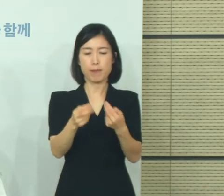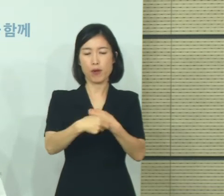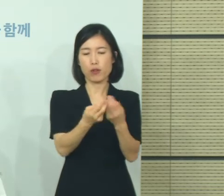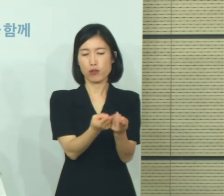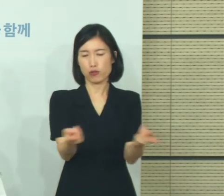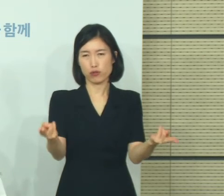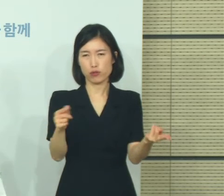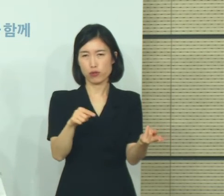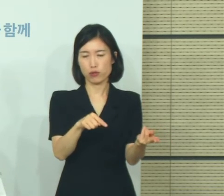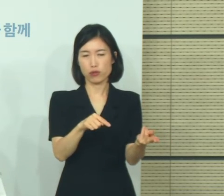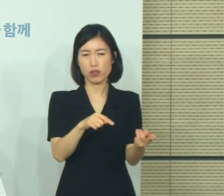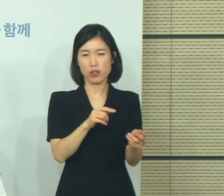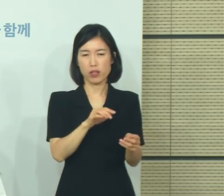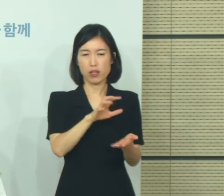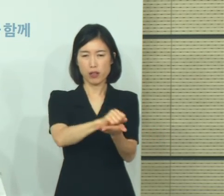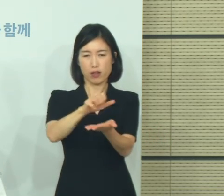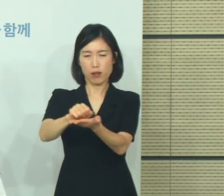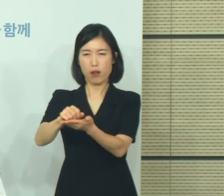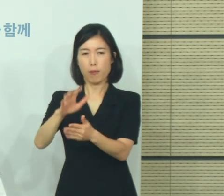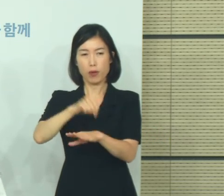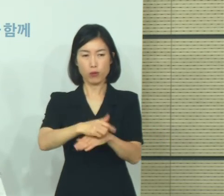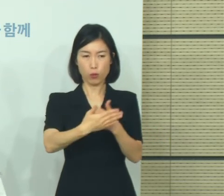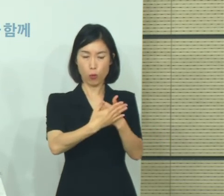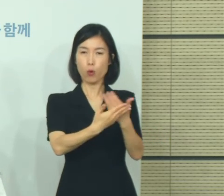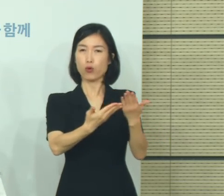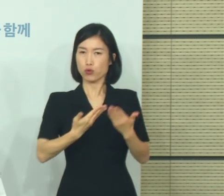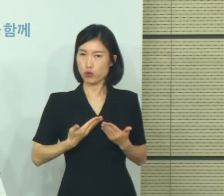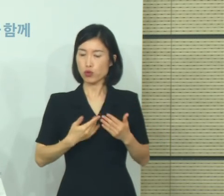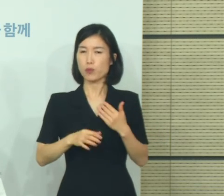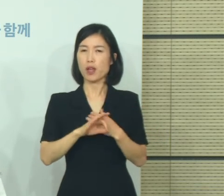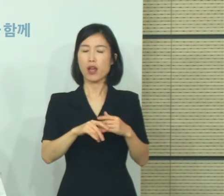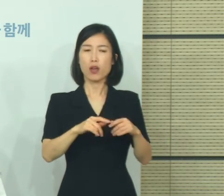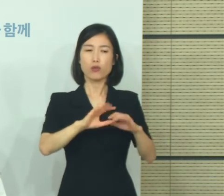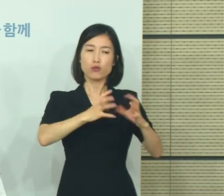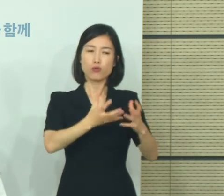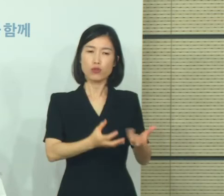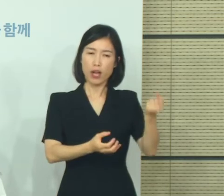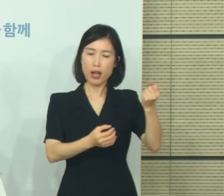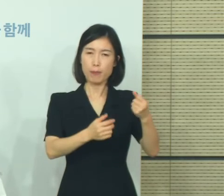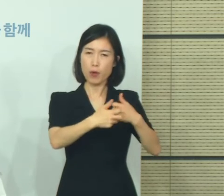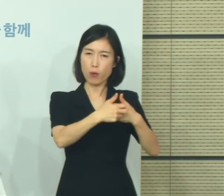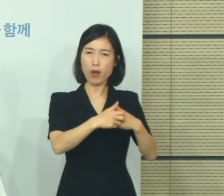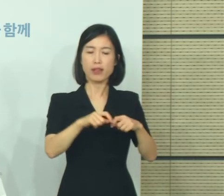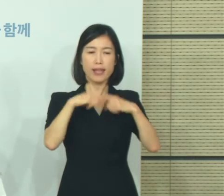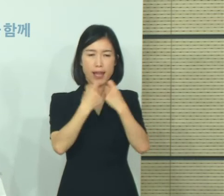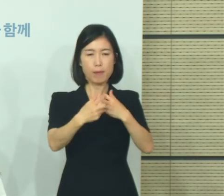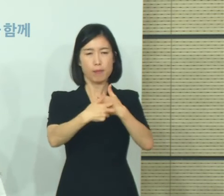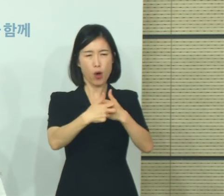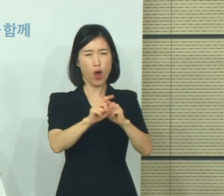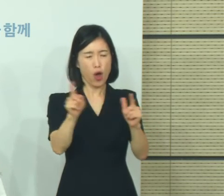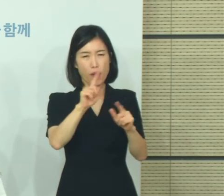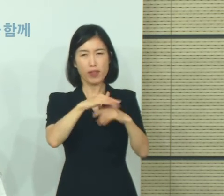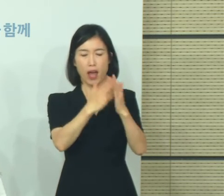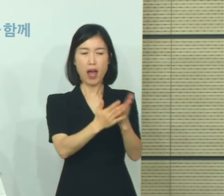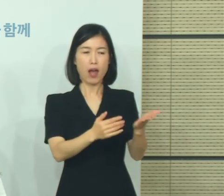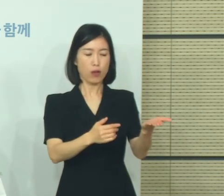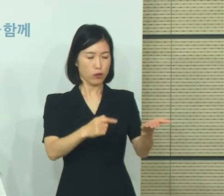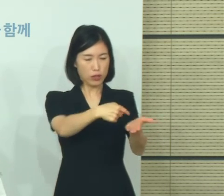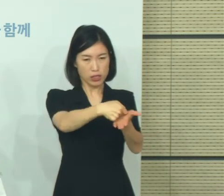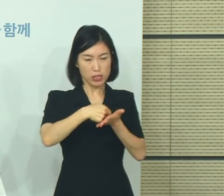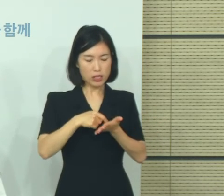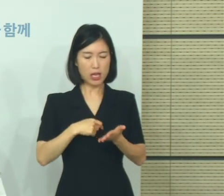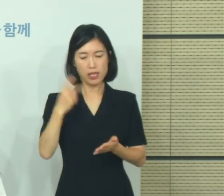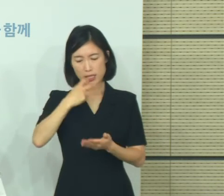하겠다고 지원한 병원들에 대해서는 국공립, 민간병원 모두 지원을 받아서 심사를 통해서